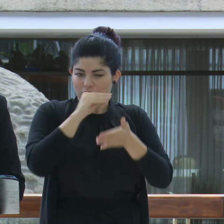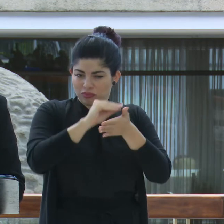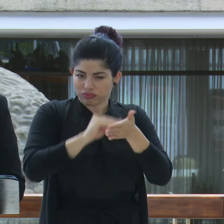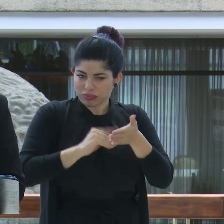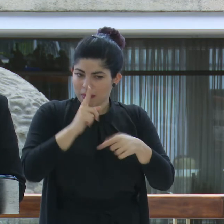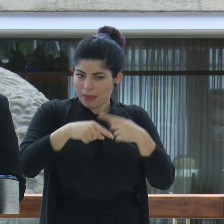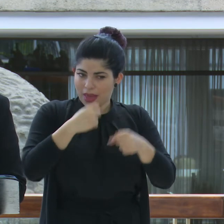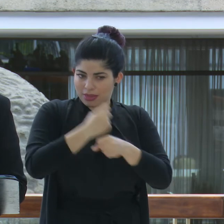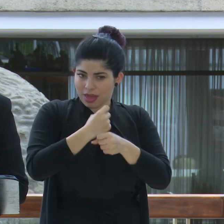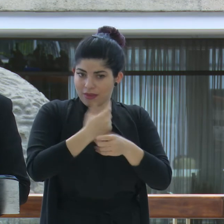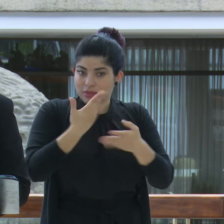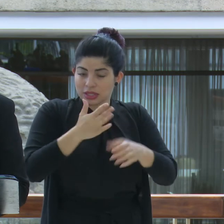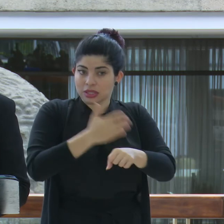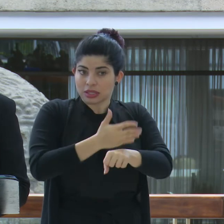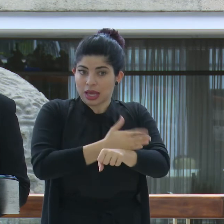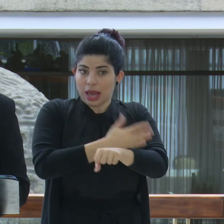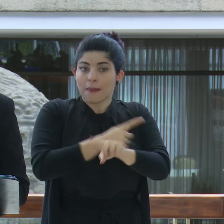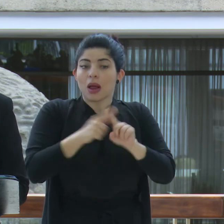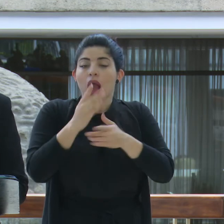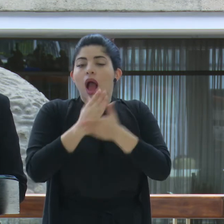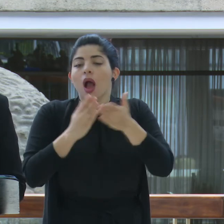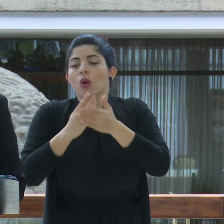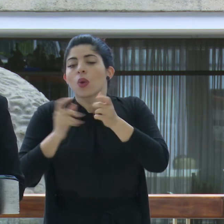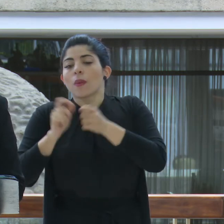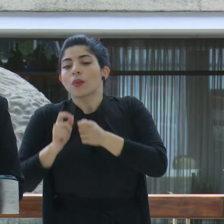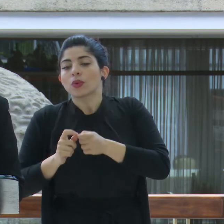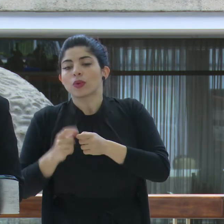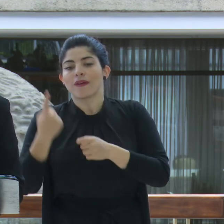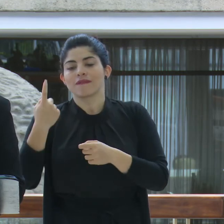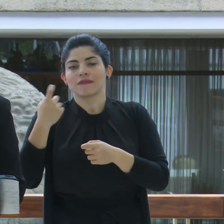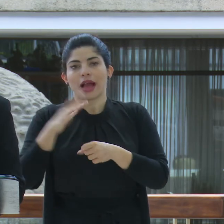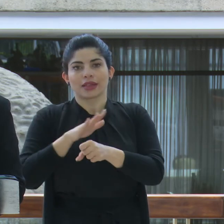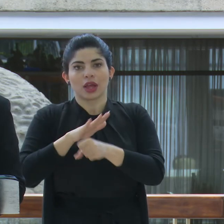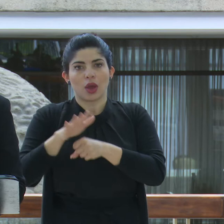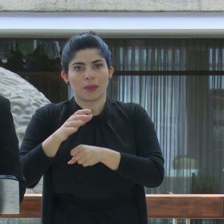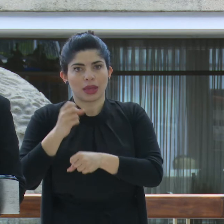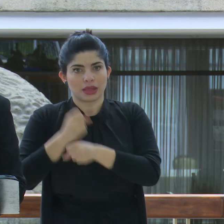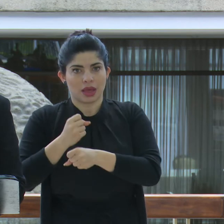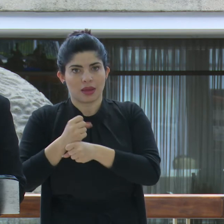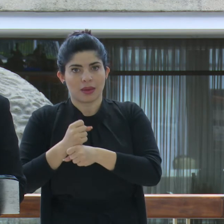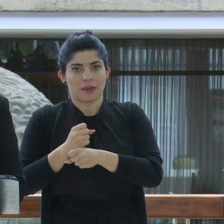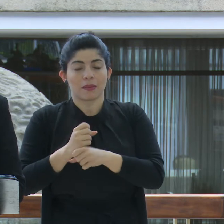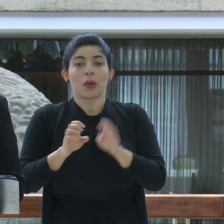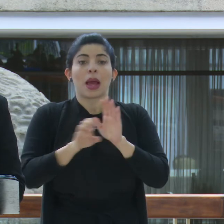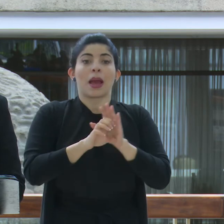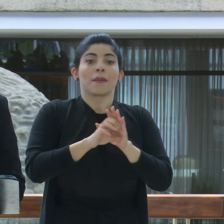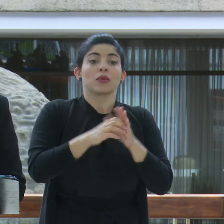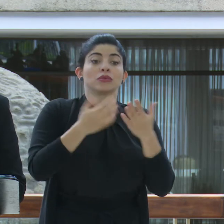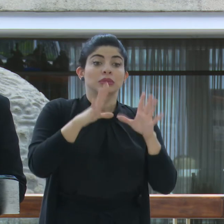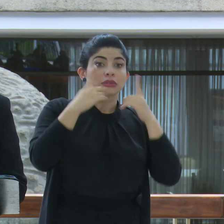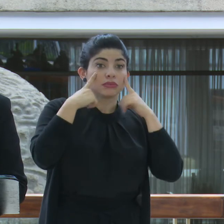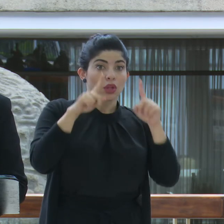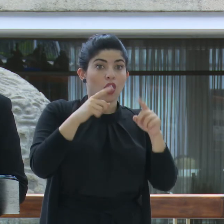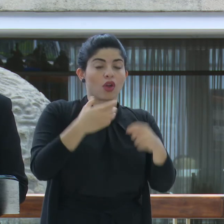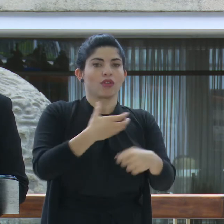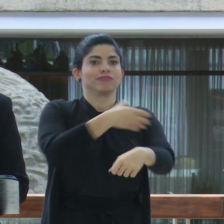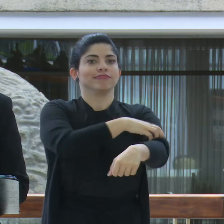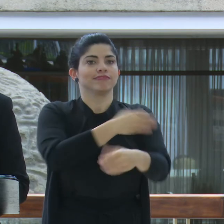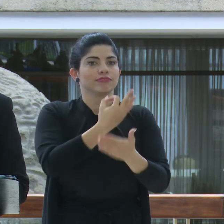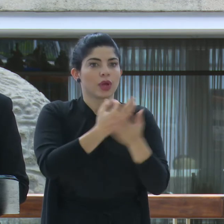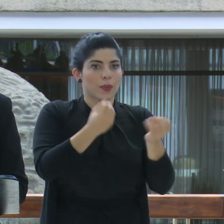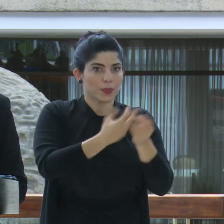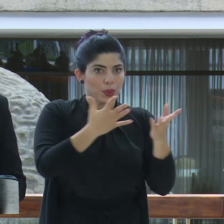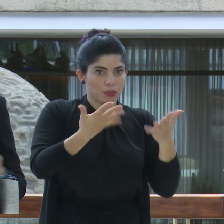trabajar, en algunos hitos, de hecho, hemos completado la tarea, como en el fortalecimiento de las finanzas públicas